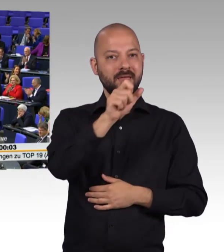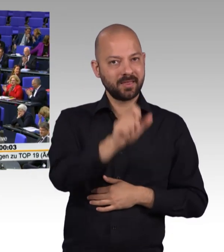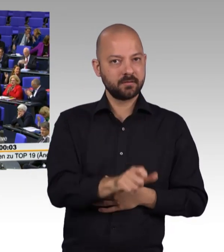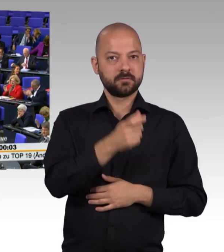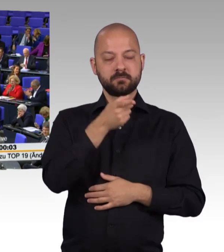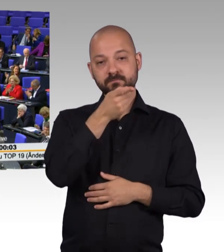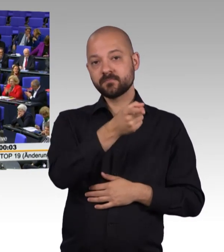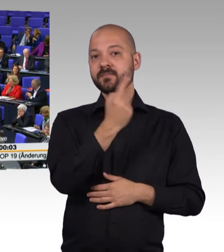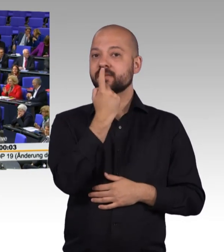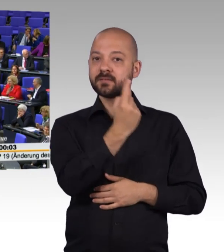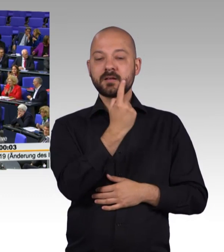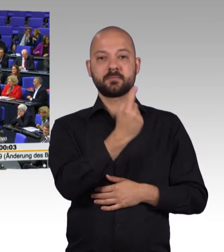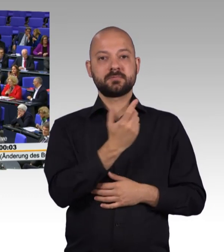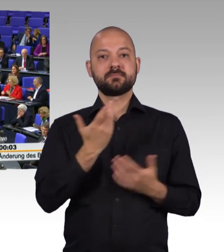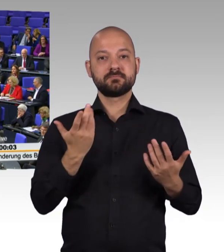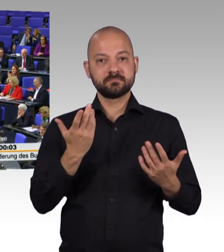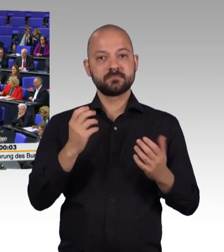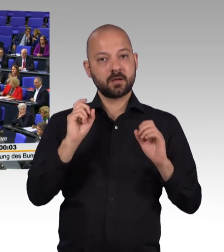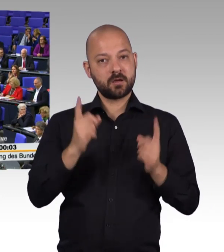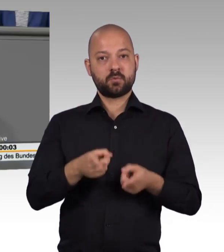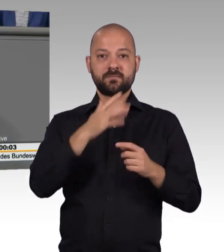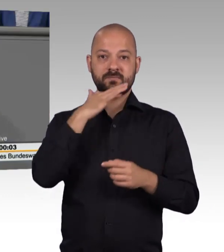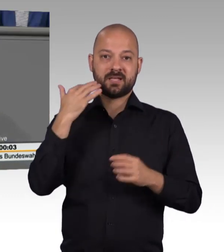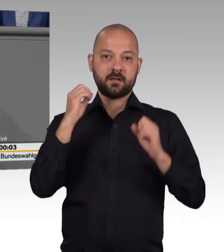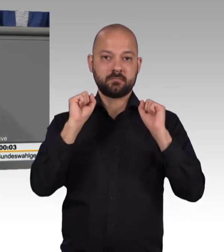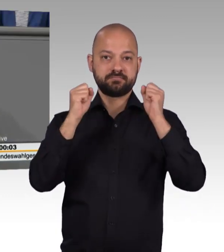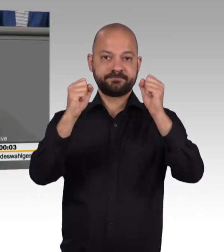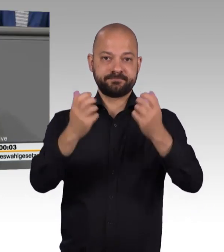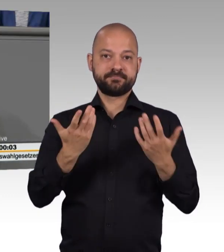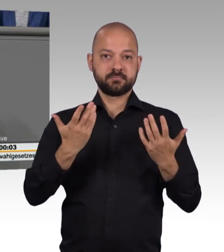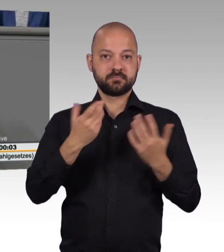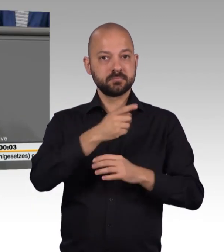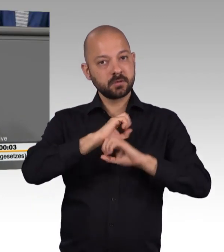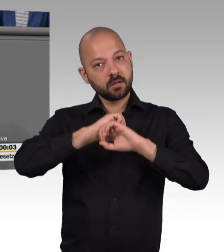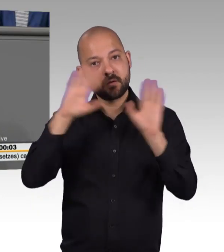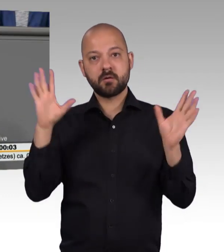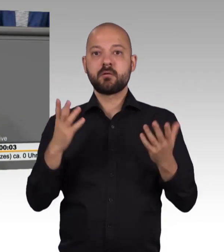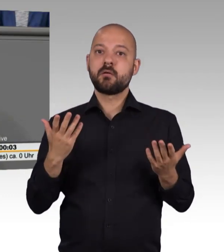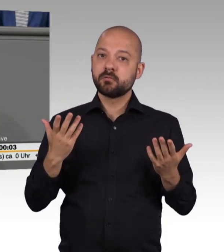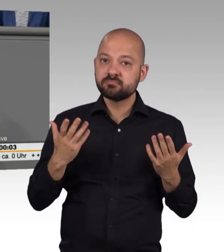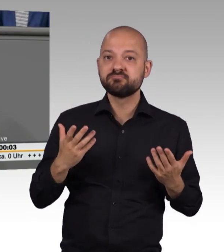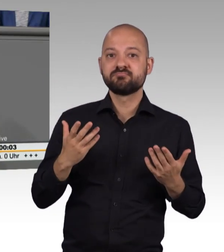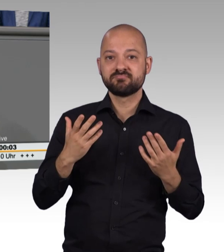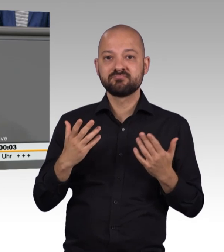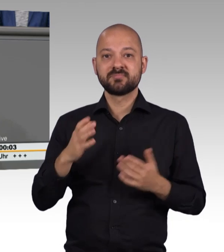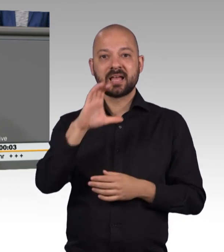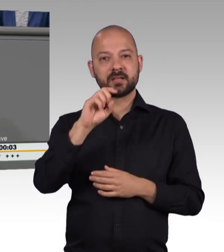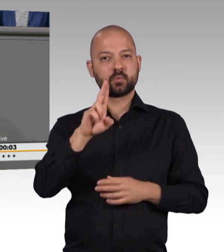Bedanken möchte ich mich aber auch bei Herrn Heveling, der deutlich gemacht hat, dass zumindest die CDU-Rechtspolitiker zum inklusiven Wahlrecht stehen.